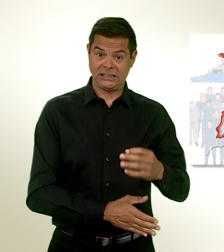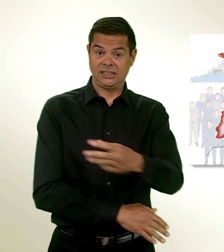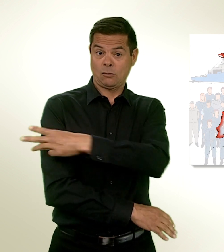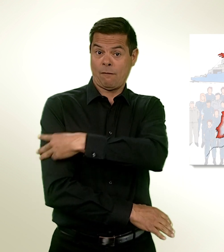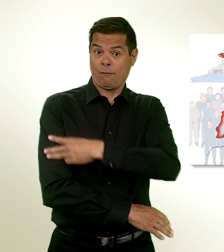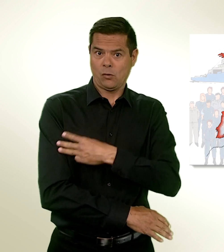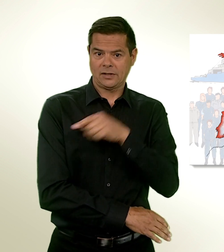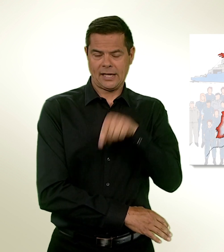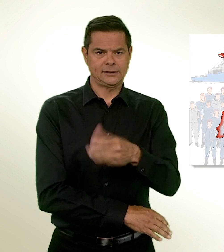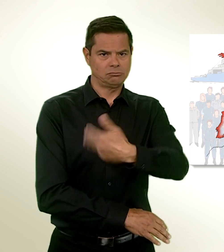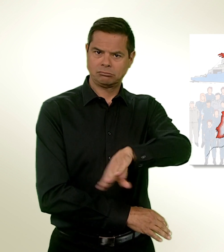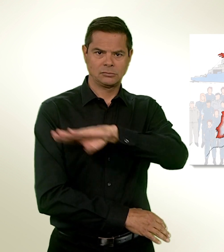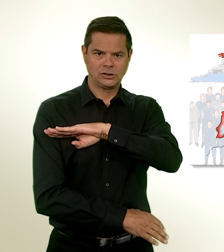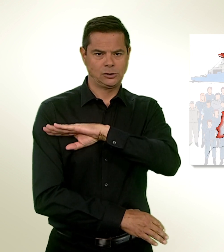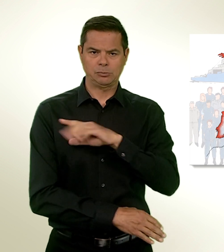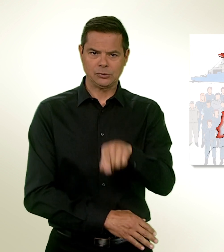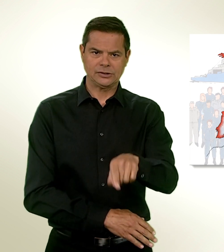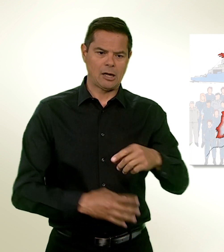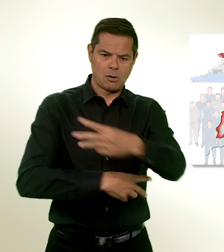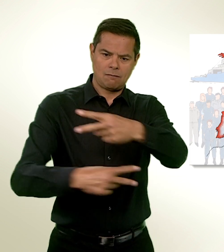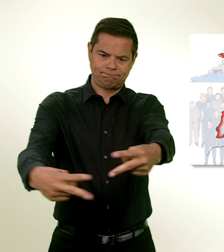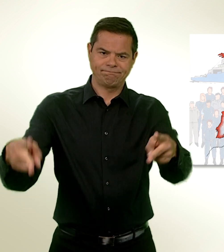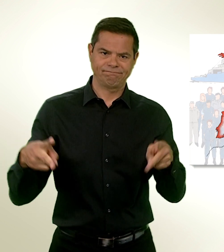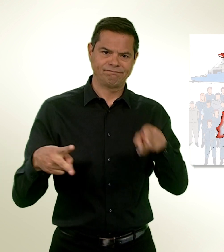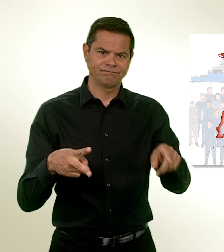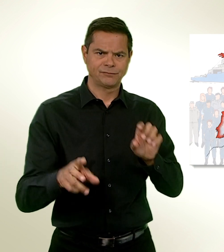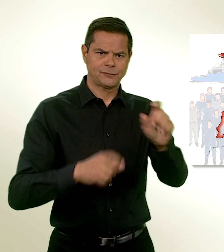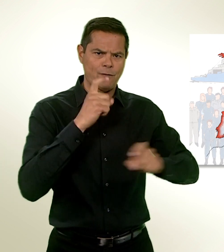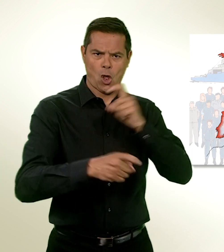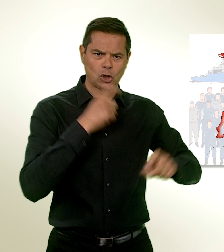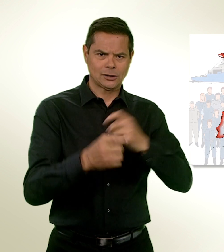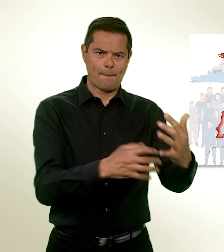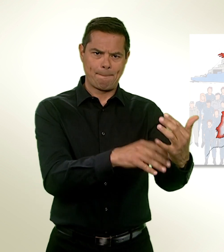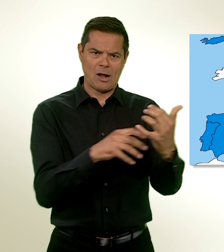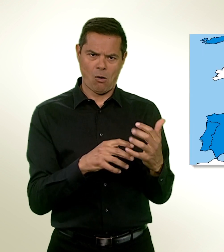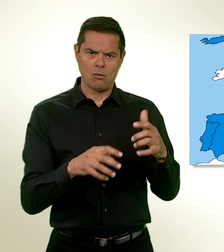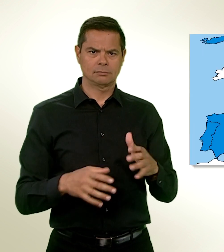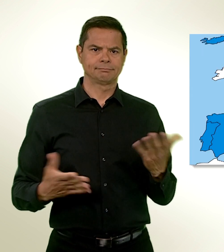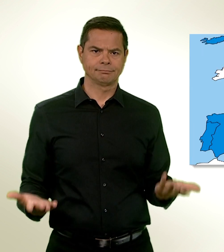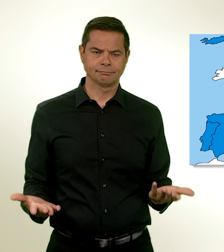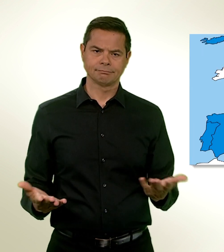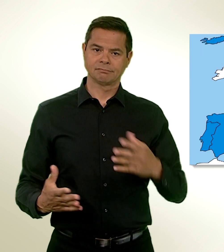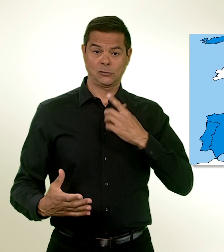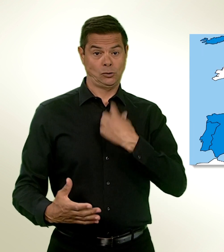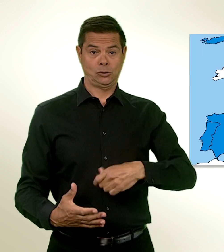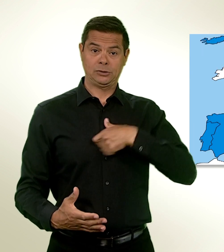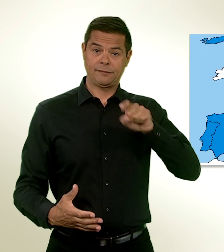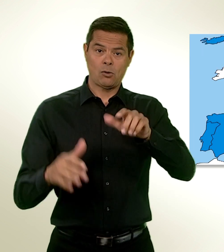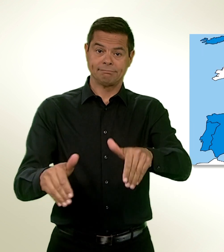commises contre les migrants aux frontières de l'Europe et que la Suisse n'a pas à y prendre part. De quoi s'agit-il en détail ?